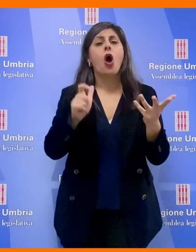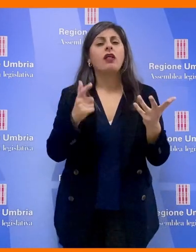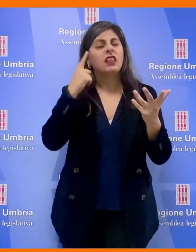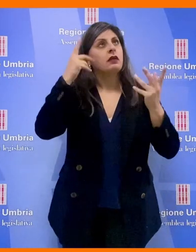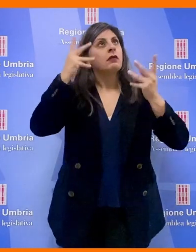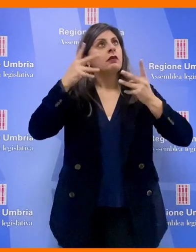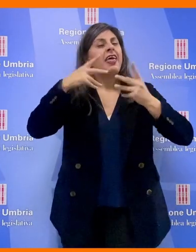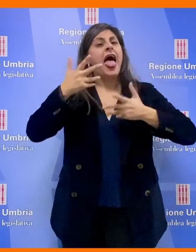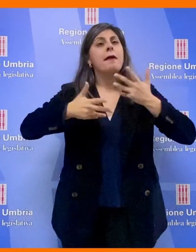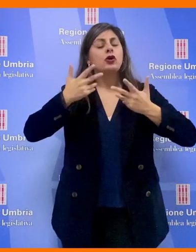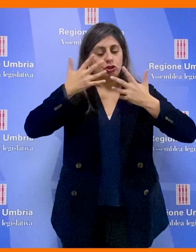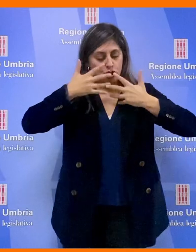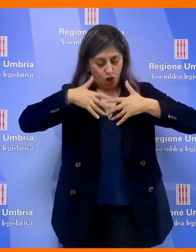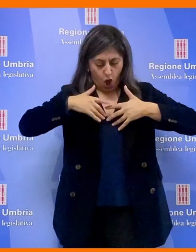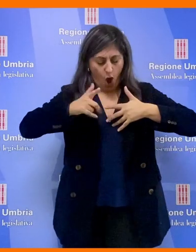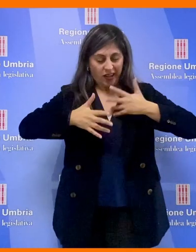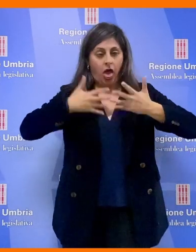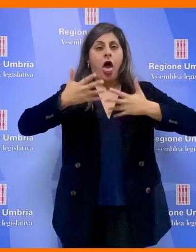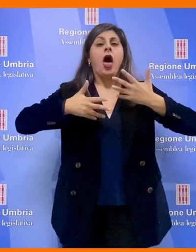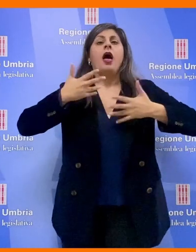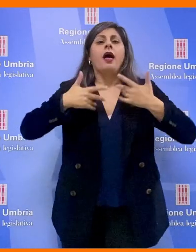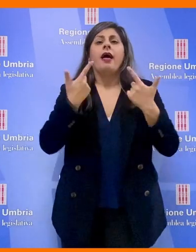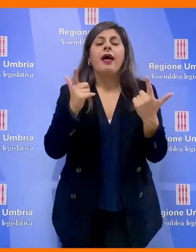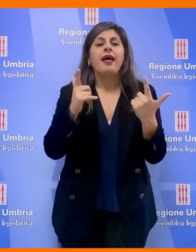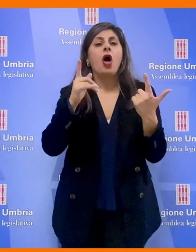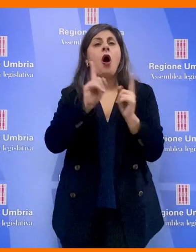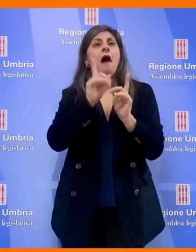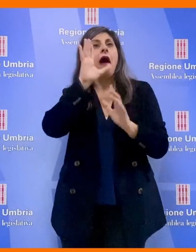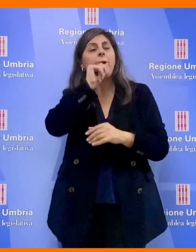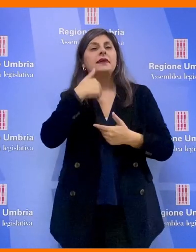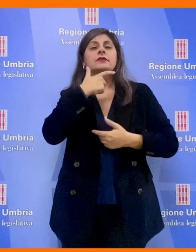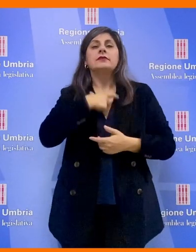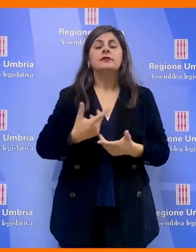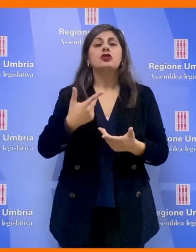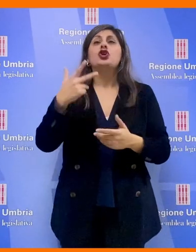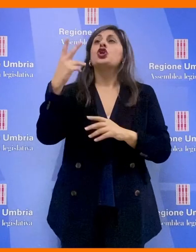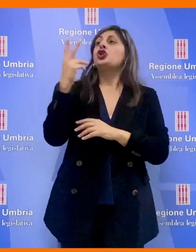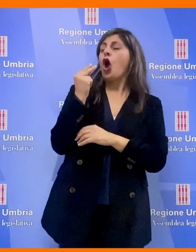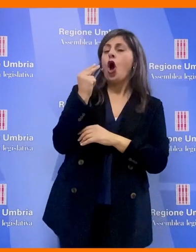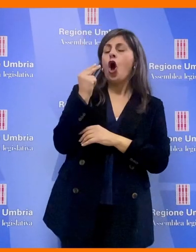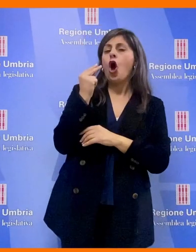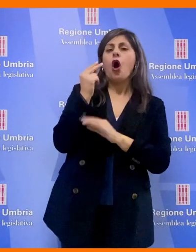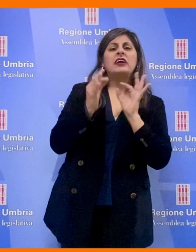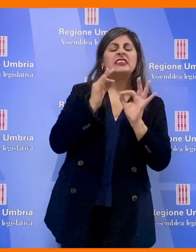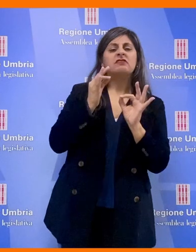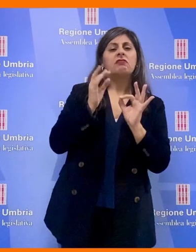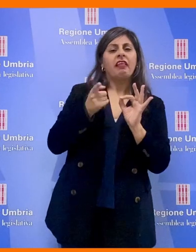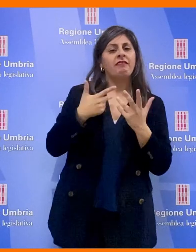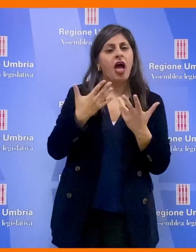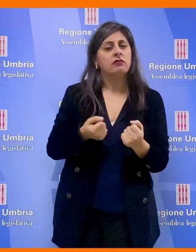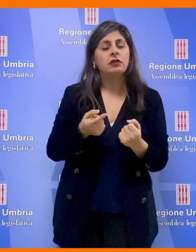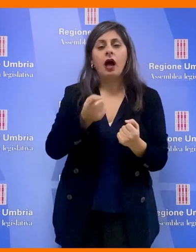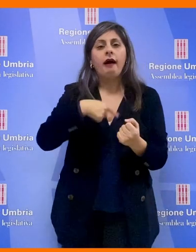diciamo, le loro emozioni, a cercare di comprendere che il no può essere qualcosa da accettare